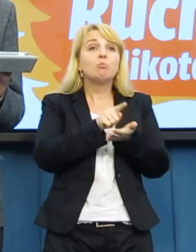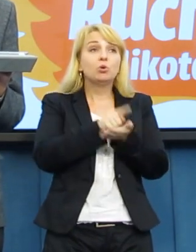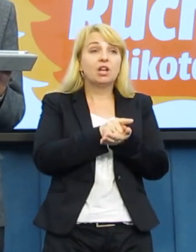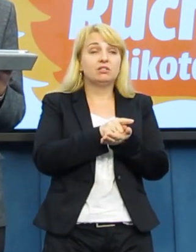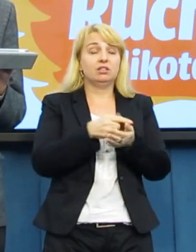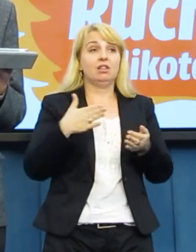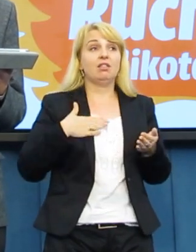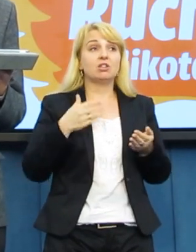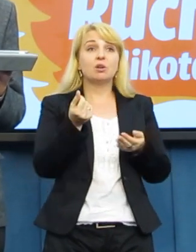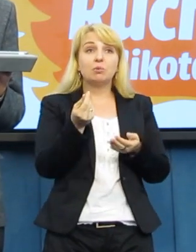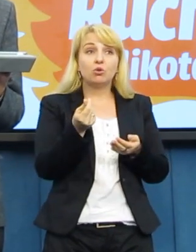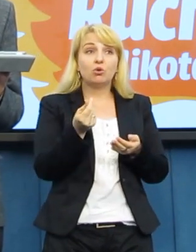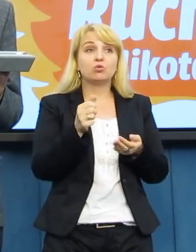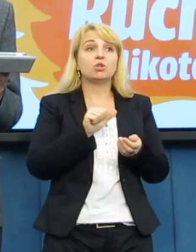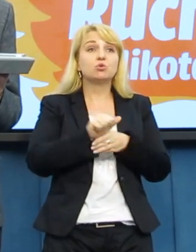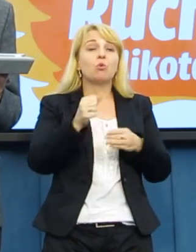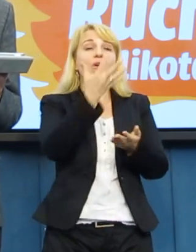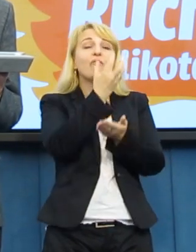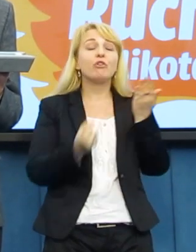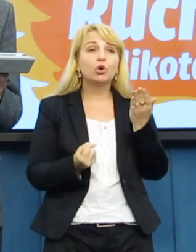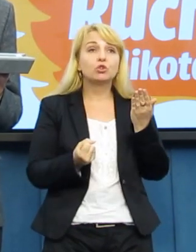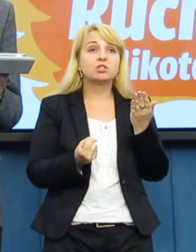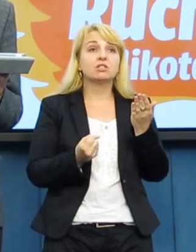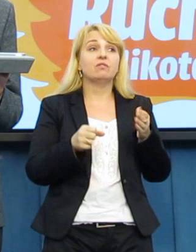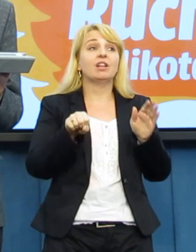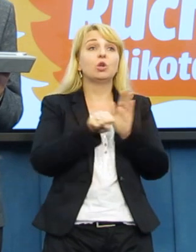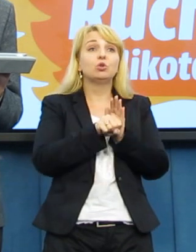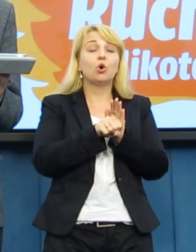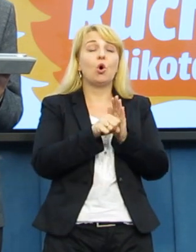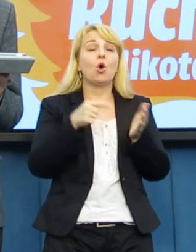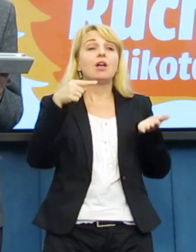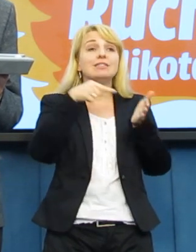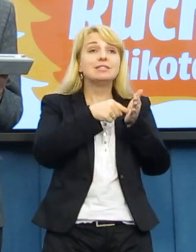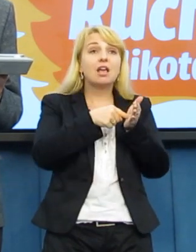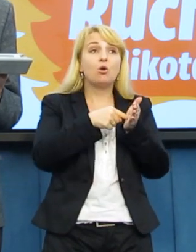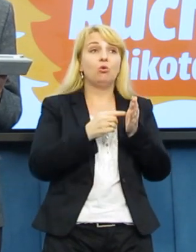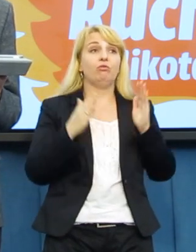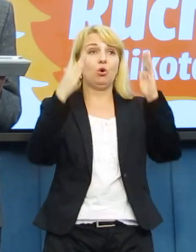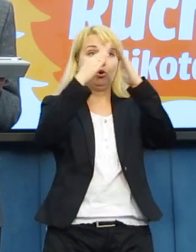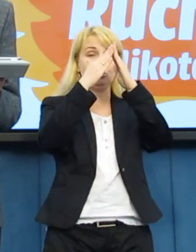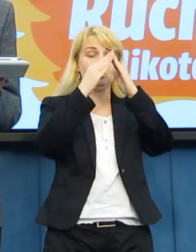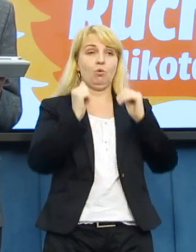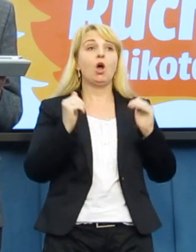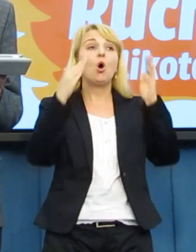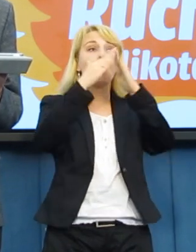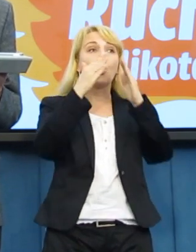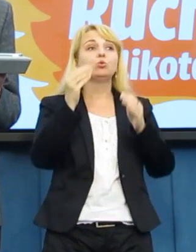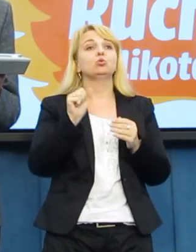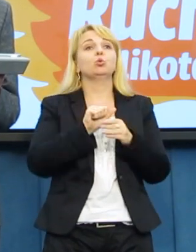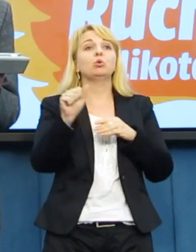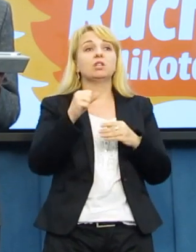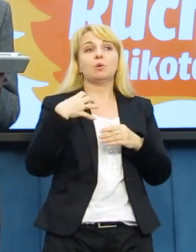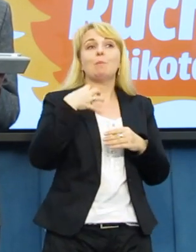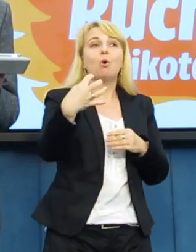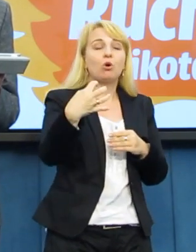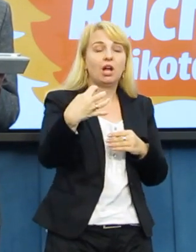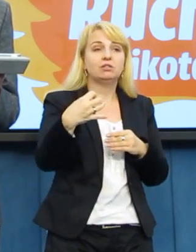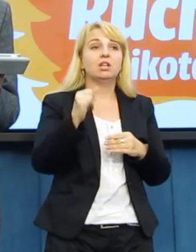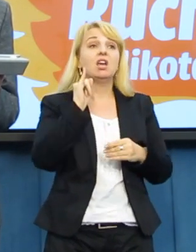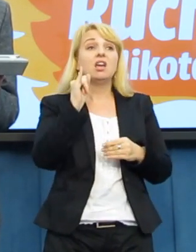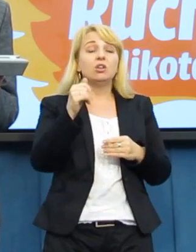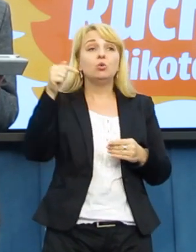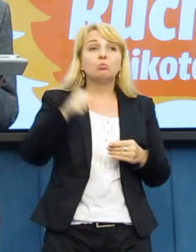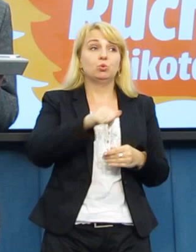nasze pieniądze są wykorzystywane do celów kościelnych. Kościół jest bardzo bogatą instytucją i musi sobie